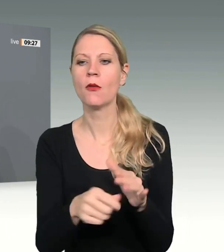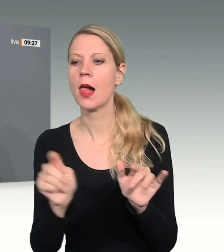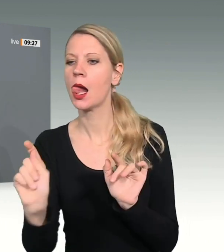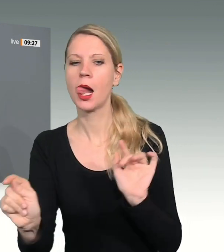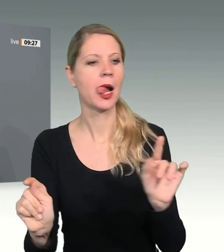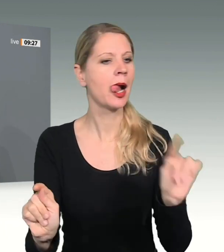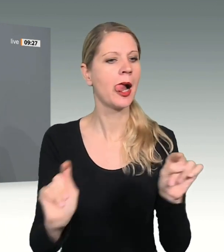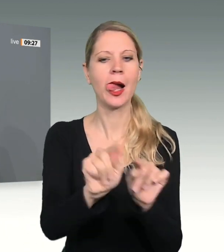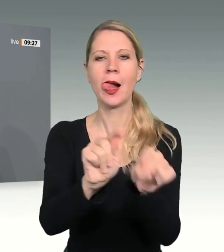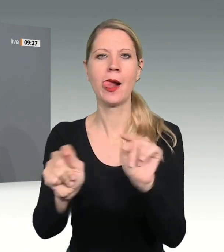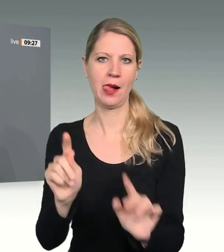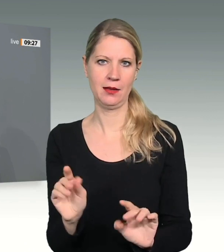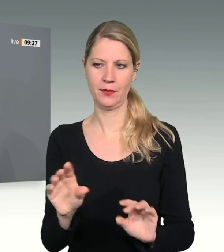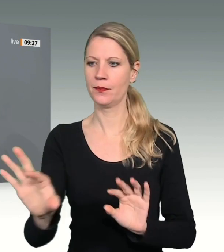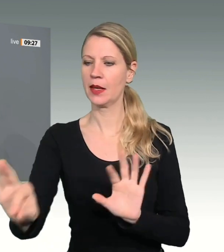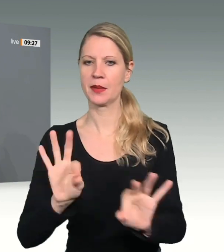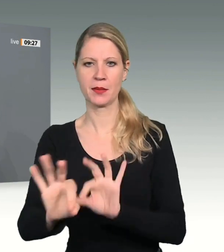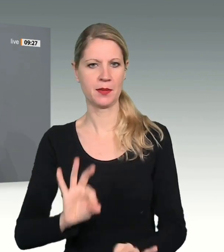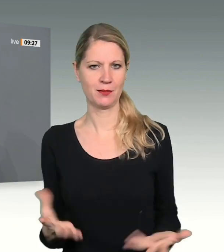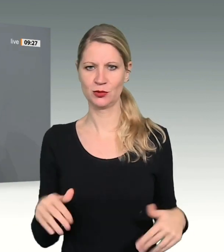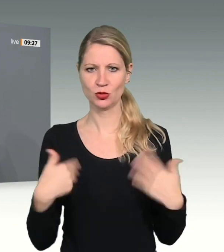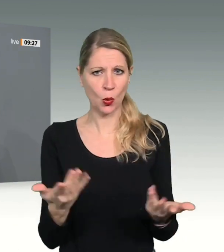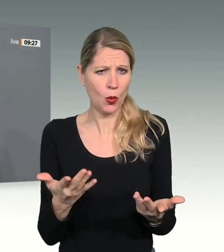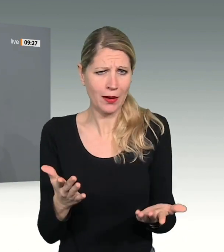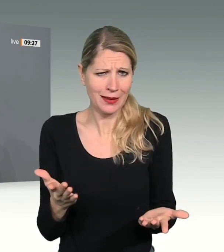Gemeinwohl leisten muss.